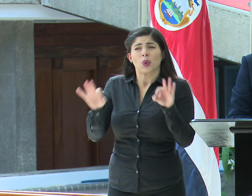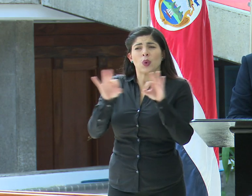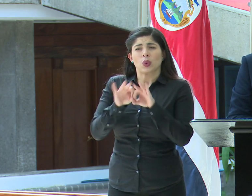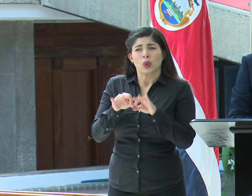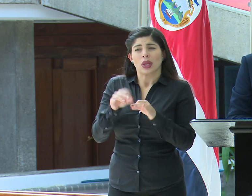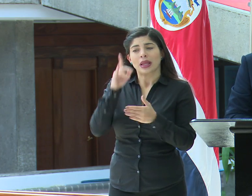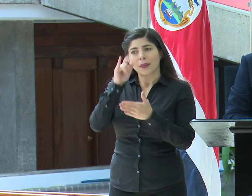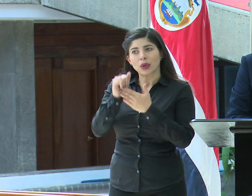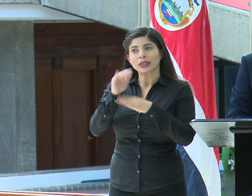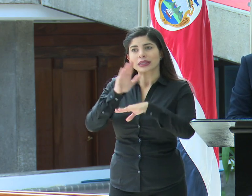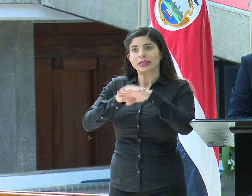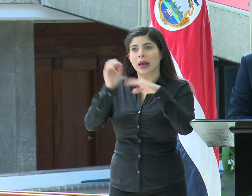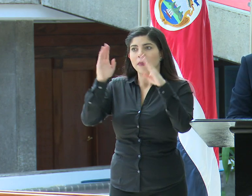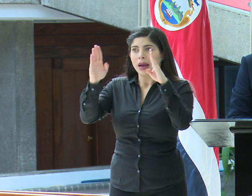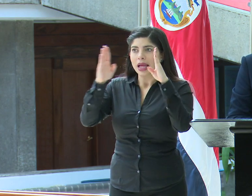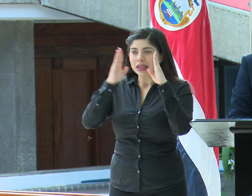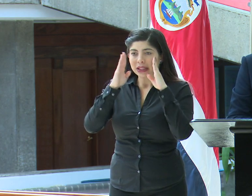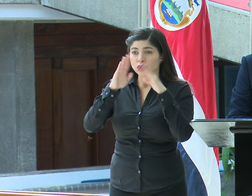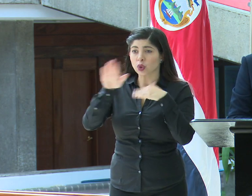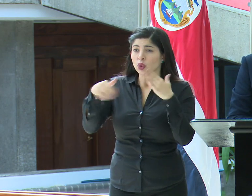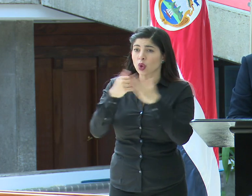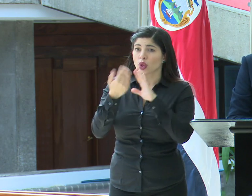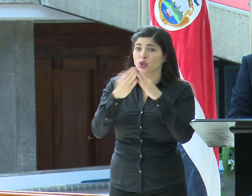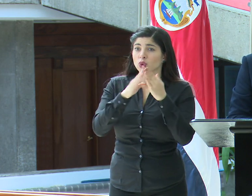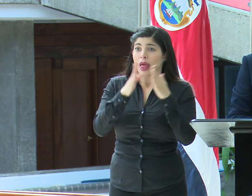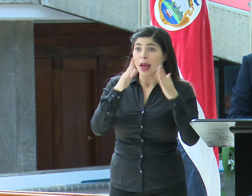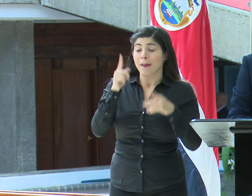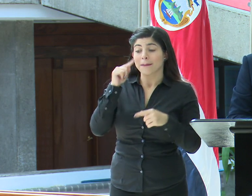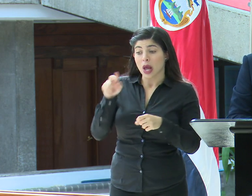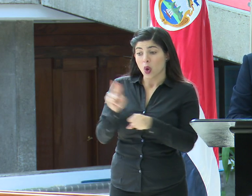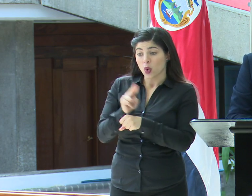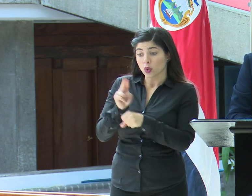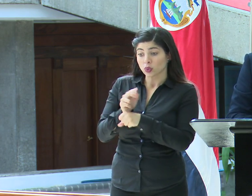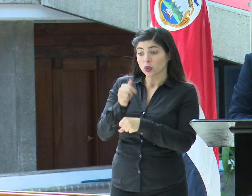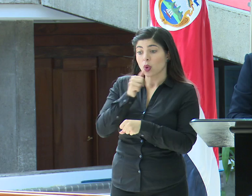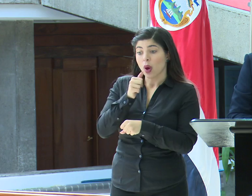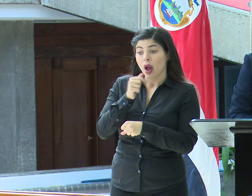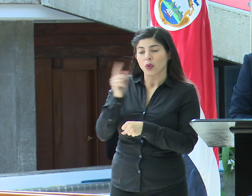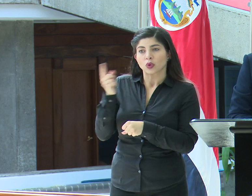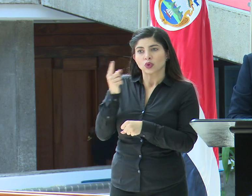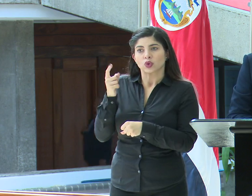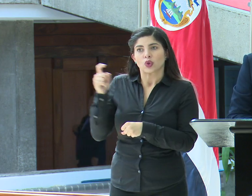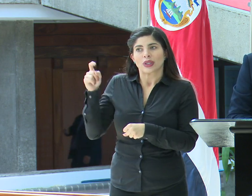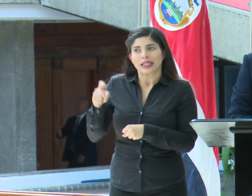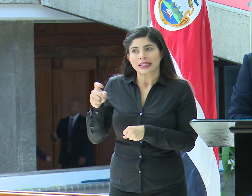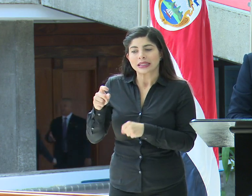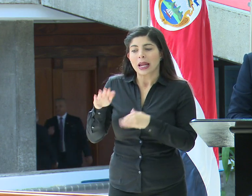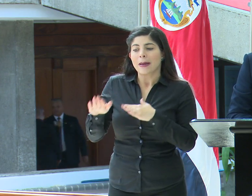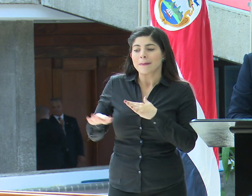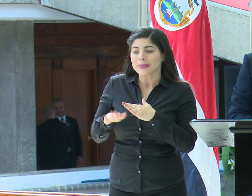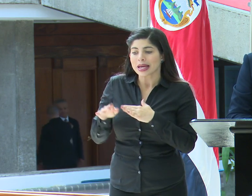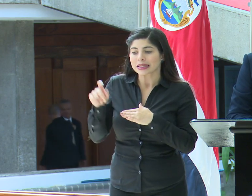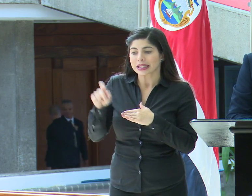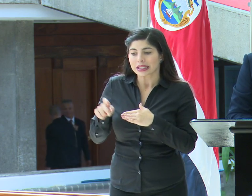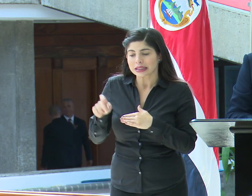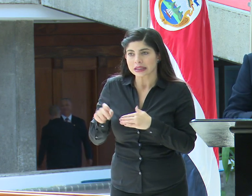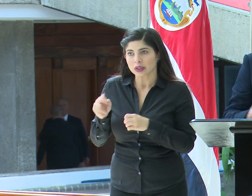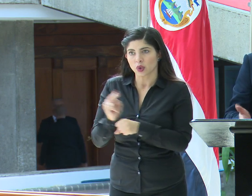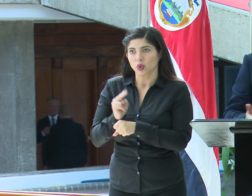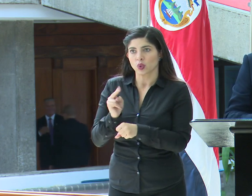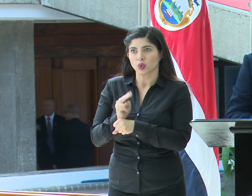y de ahí llamar la atención de los ciudadanos para que ese uso racional se dé para aquellas condiciones básicas del